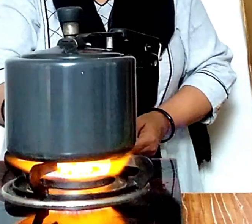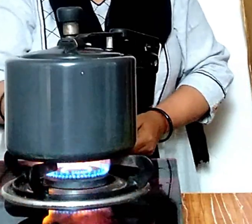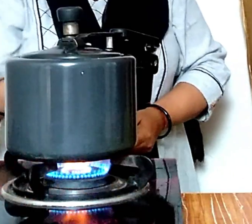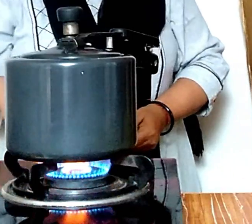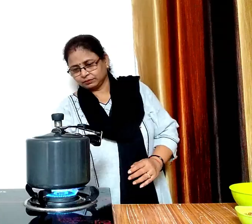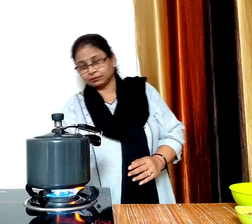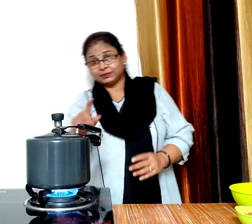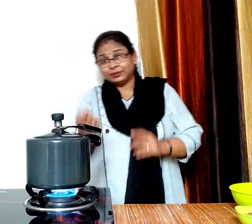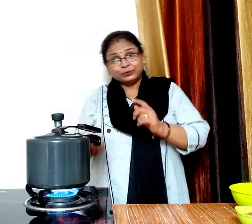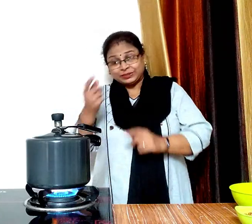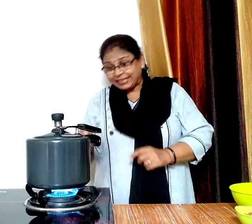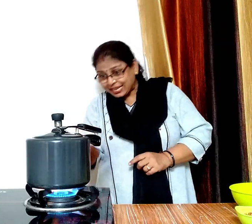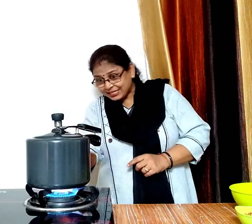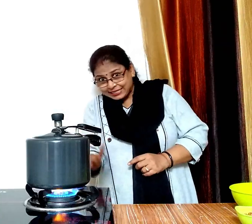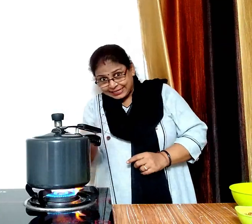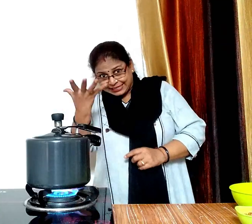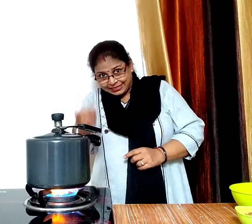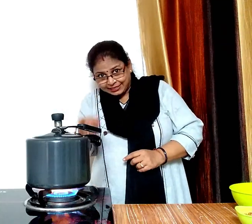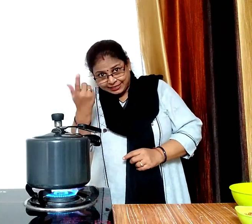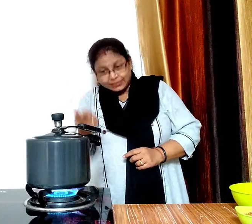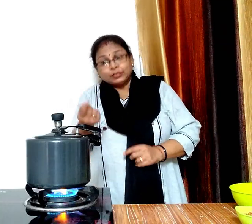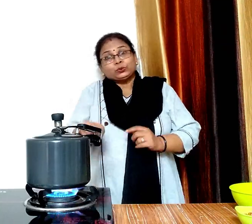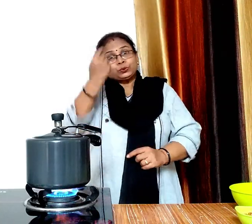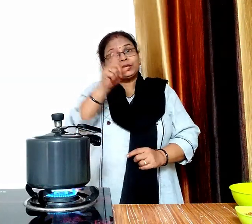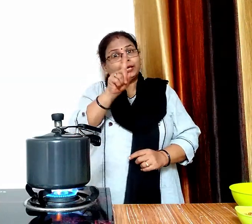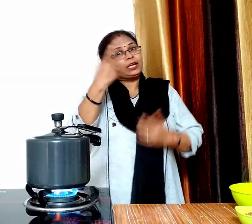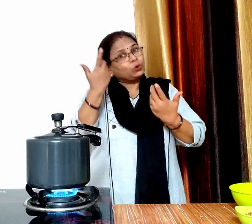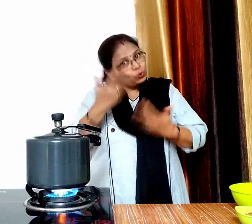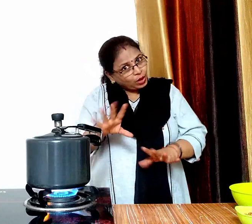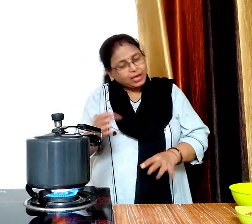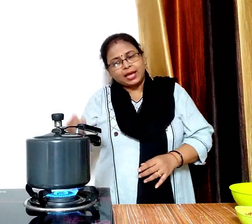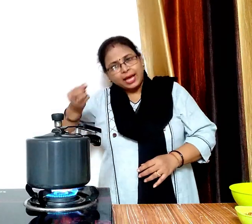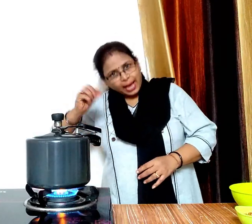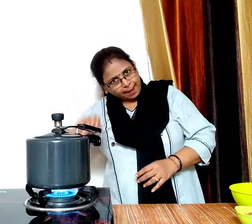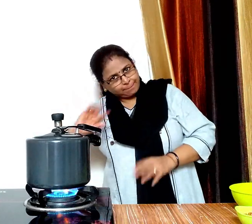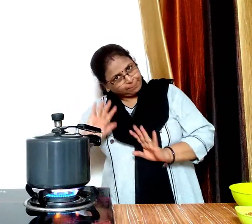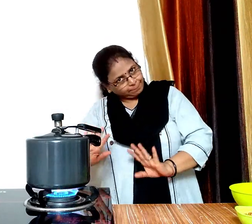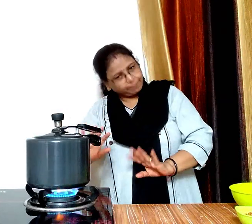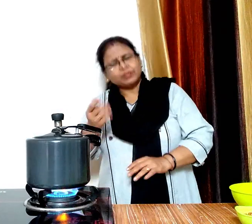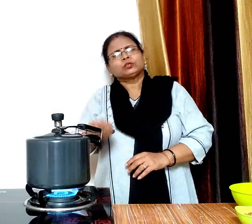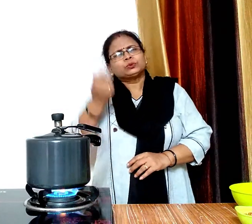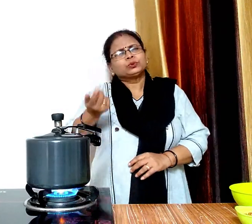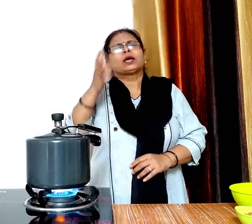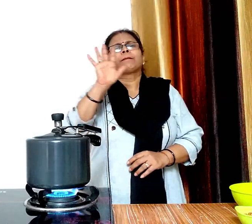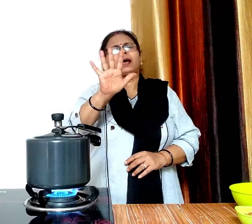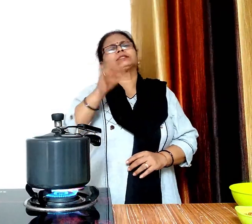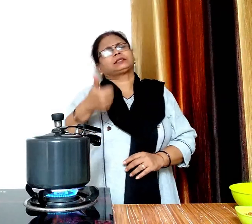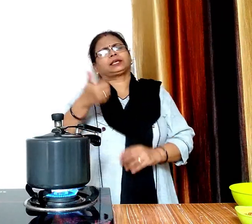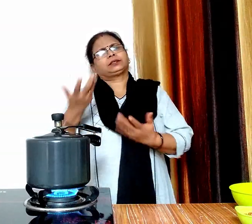अब गैस ओन करेंगे और पेज आज़ पर एक सीटी आने के बाद गैस धीमी करतेंगे और फिर 5-6 सीटी आने तक कर बजार